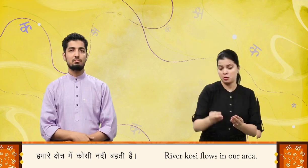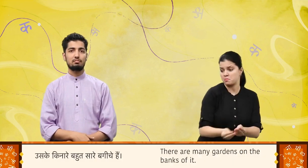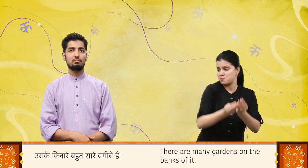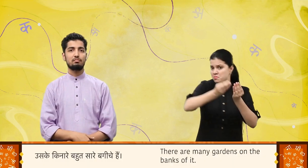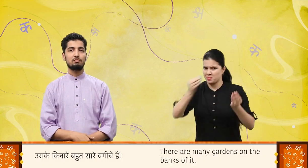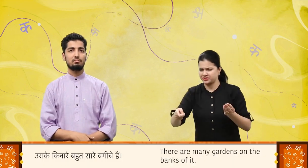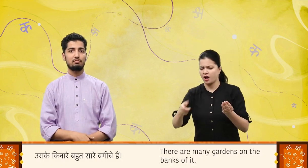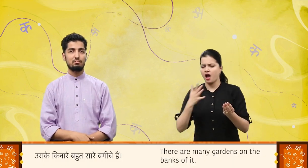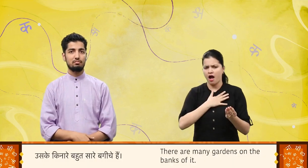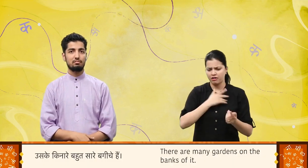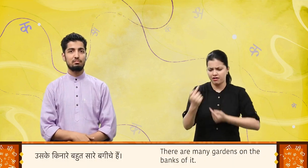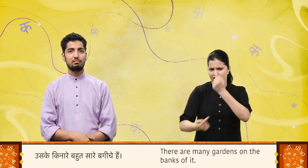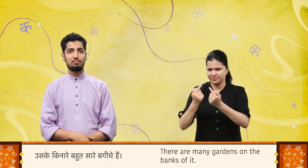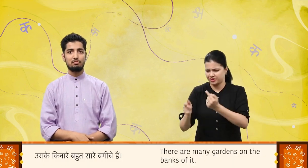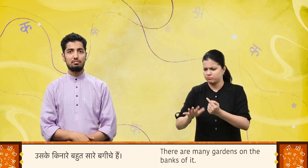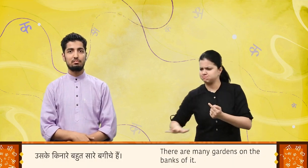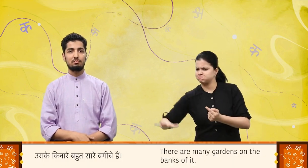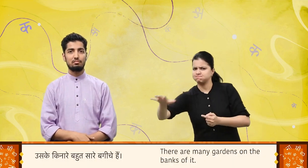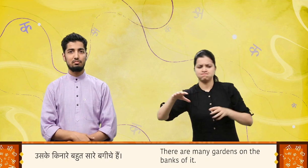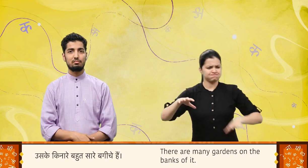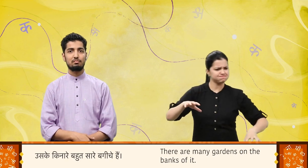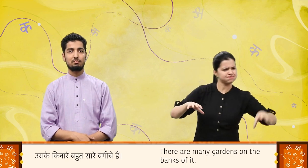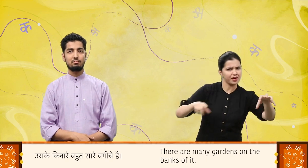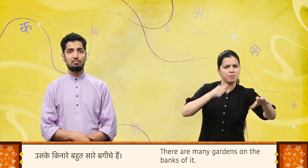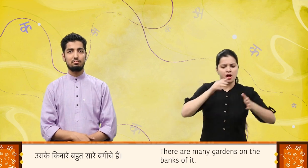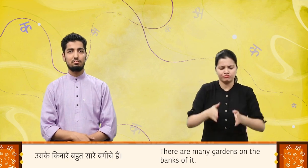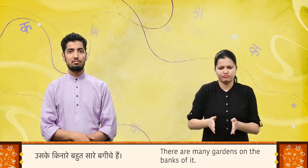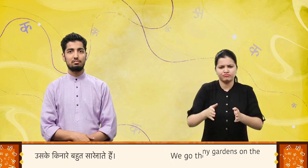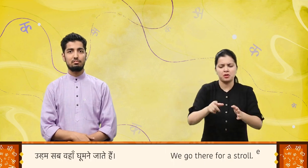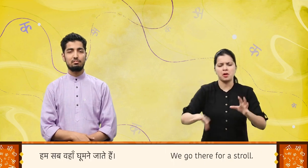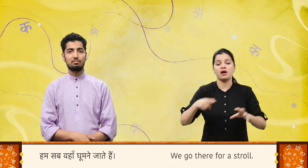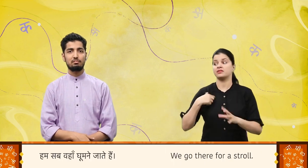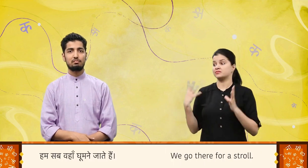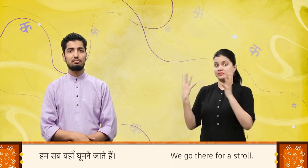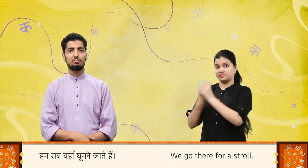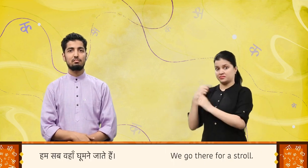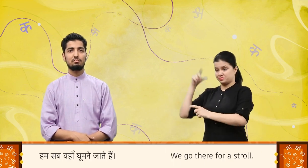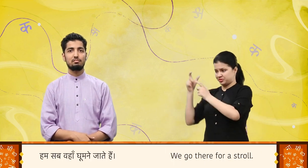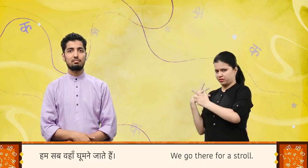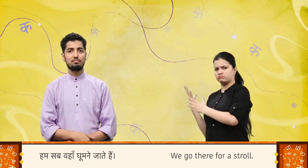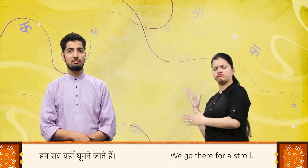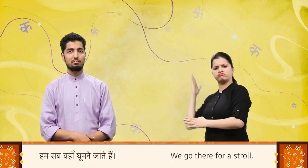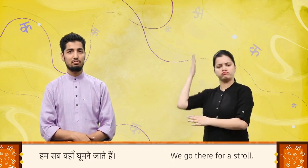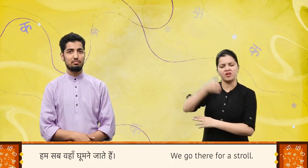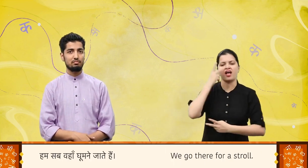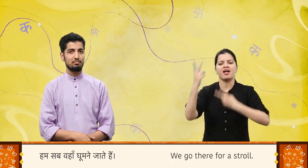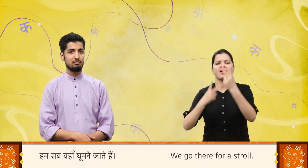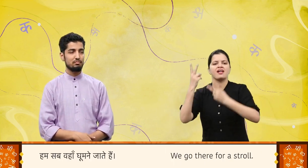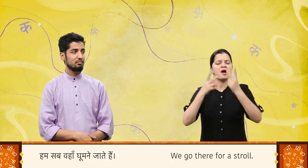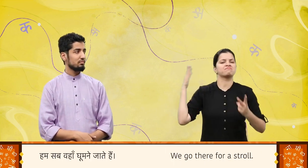उसके किनारे बहुत सारे बगीचे हैं हम सब वहाँ घूमने जाते हैं